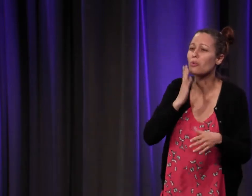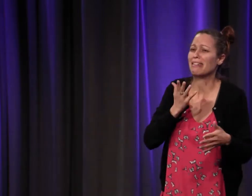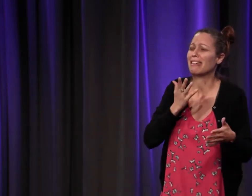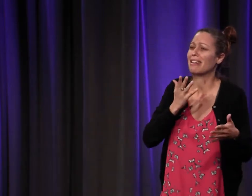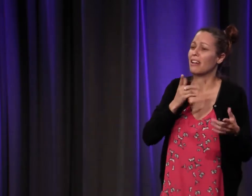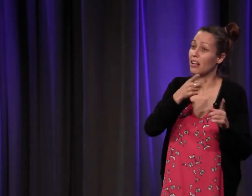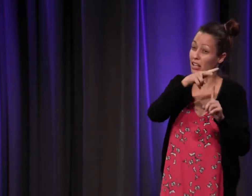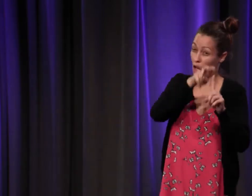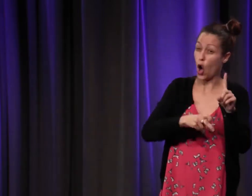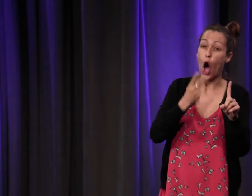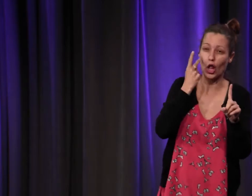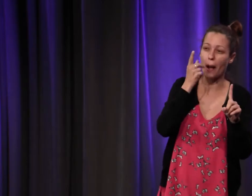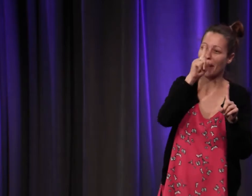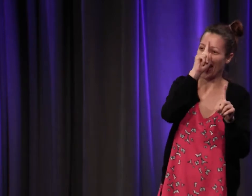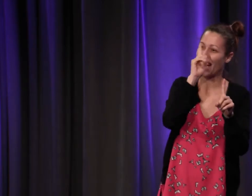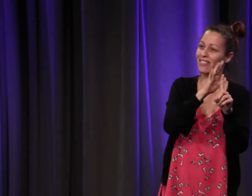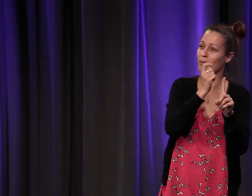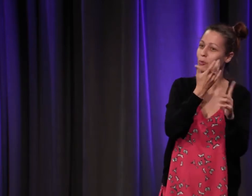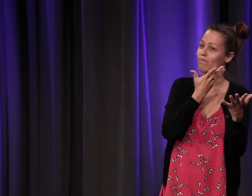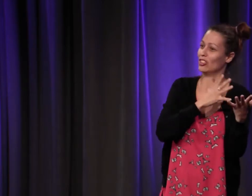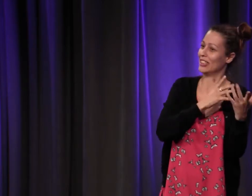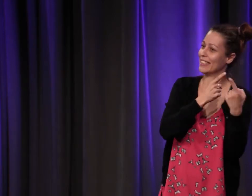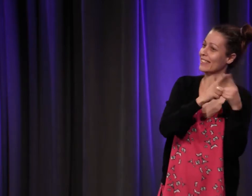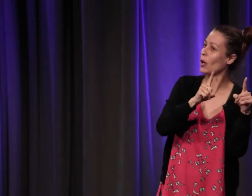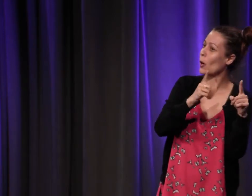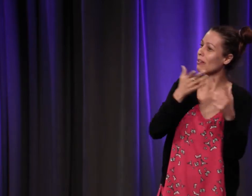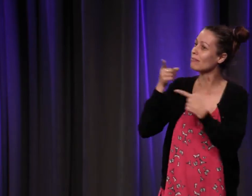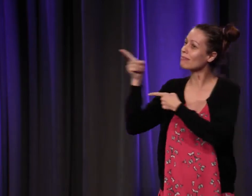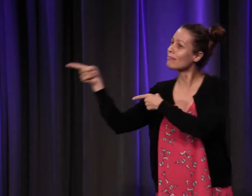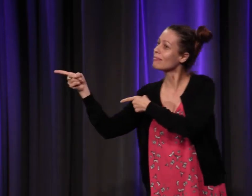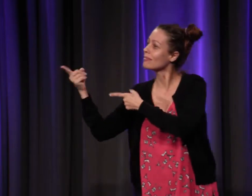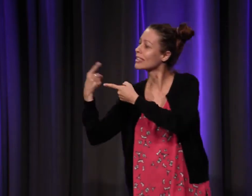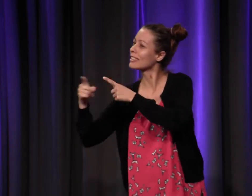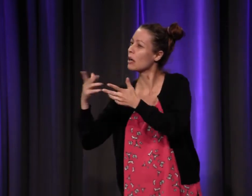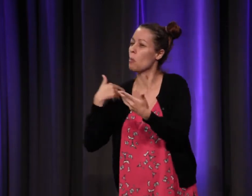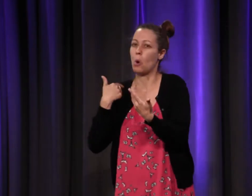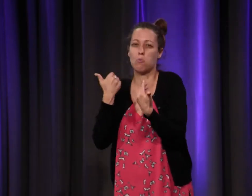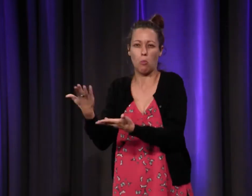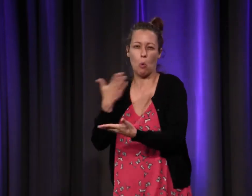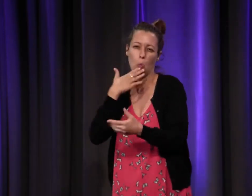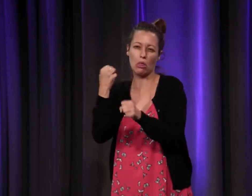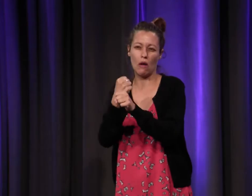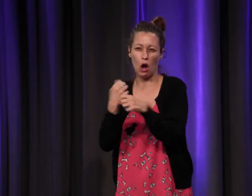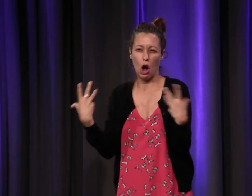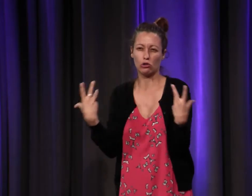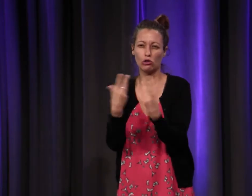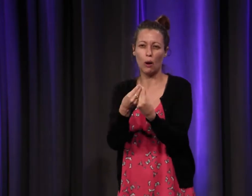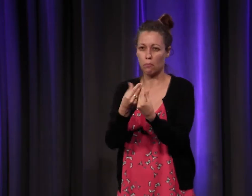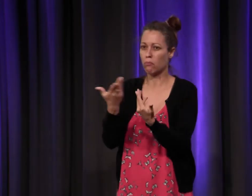et il disait que ce signe de femme sur la joue c'était parce qu'elles étaient douces est-ce que c'est